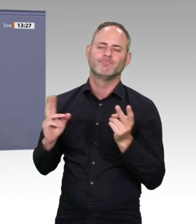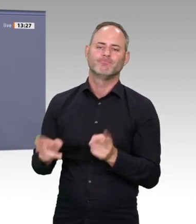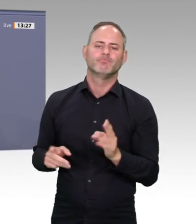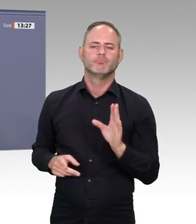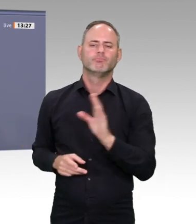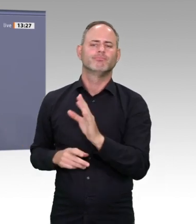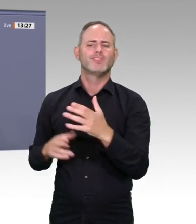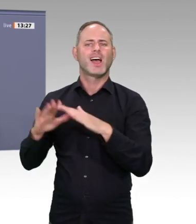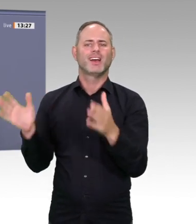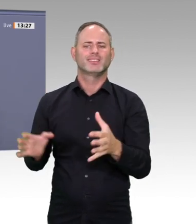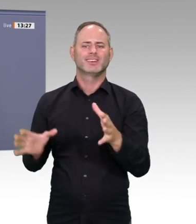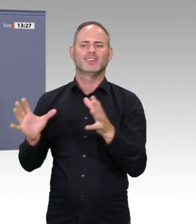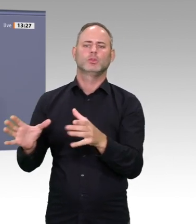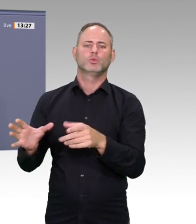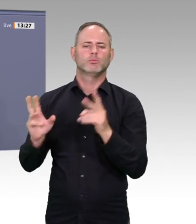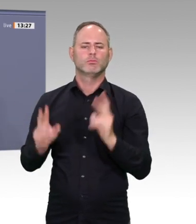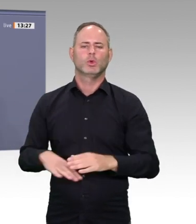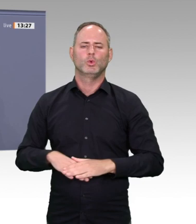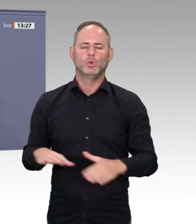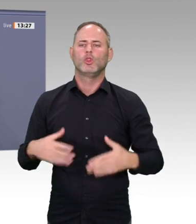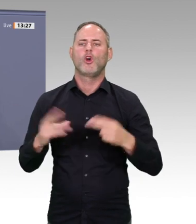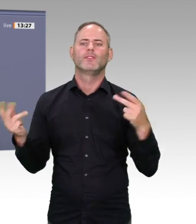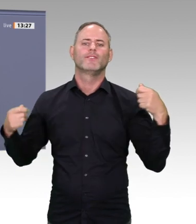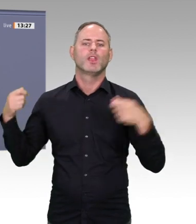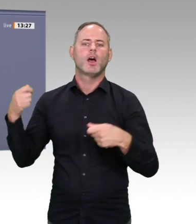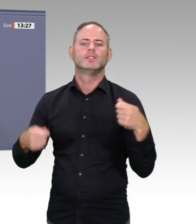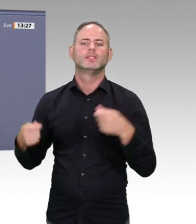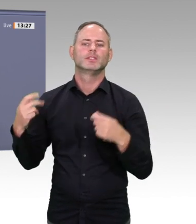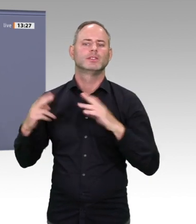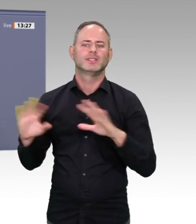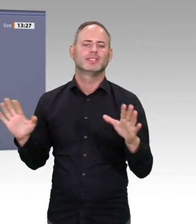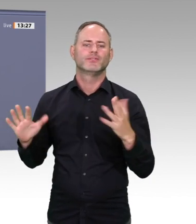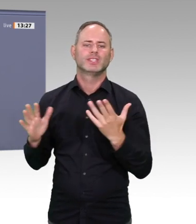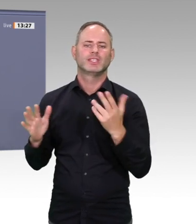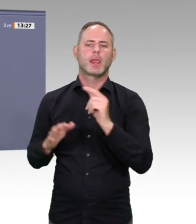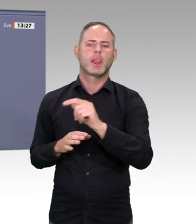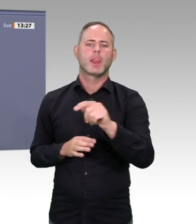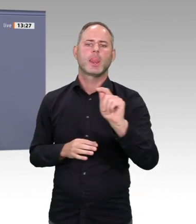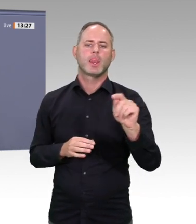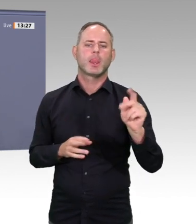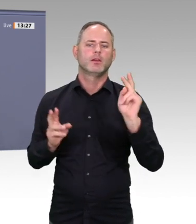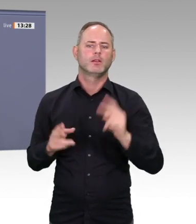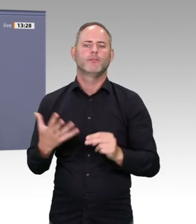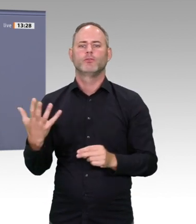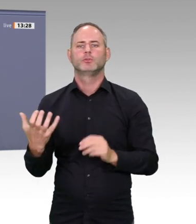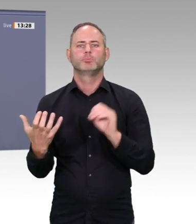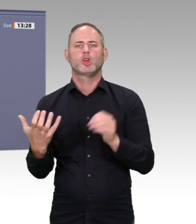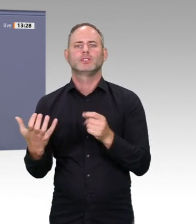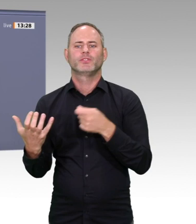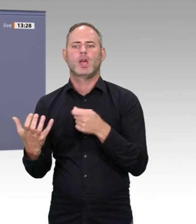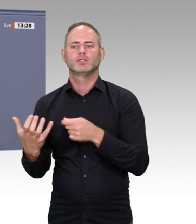ob aus der Wirtschaft oder von Sponsoren jeglicher Couleur. Sie wissen es alle. Das hat bisweilen sehr fragwürdige Abhängigkeiten